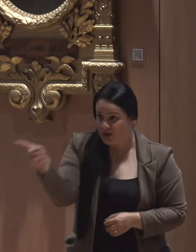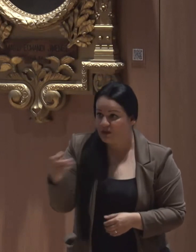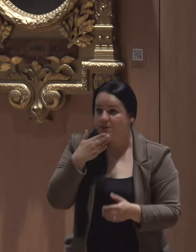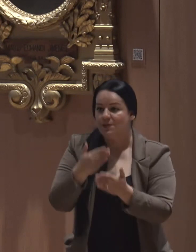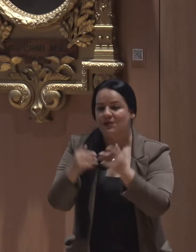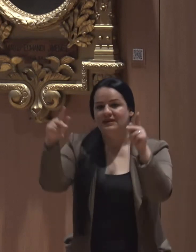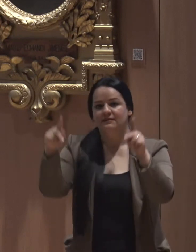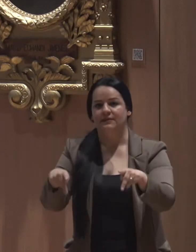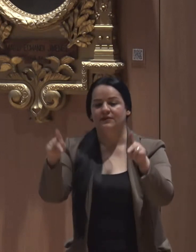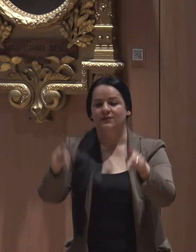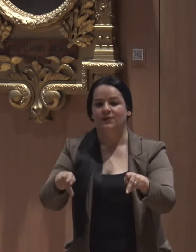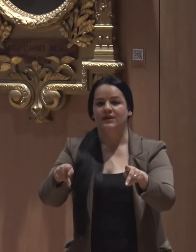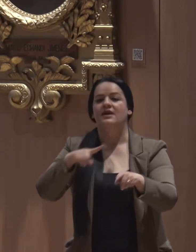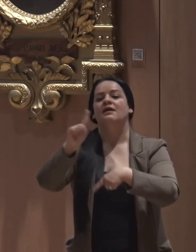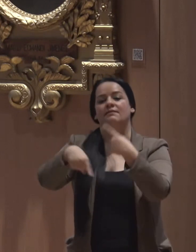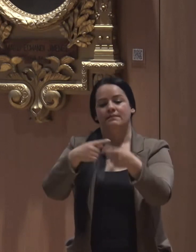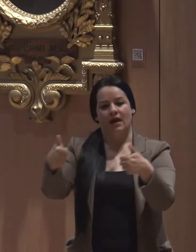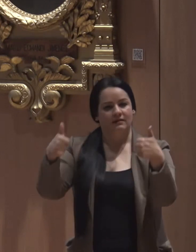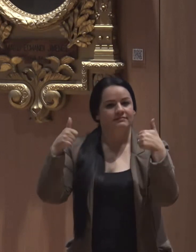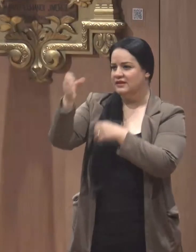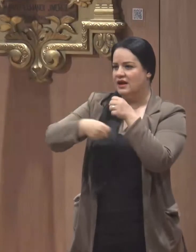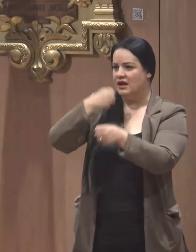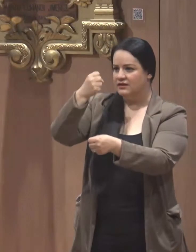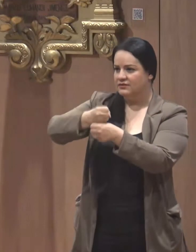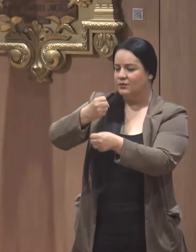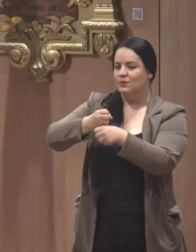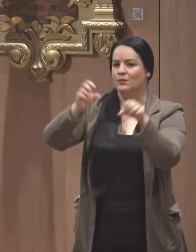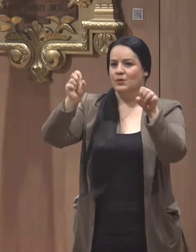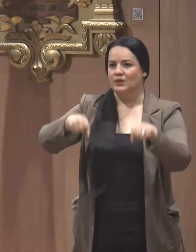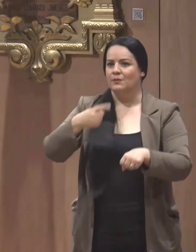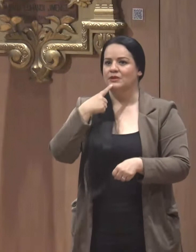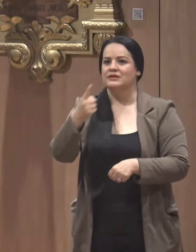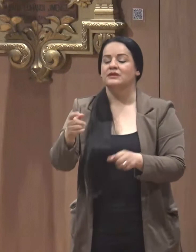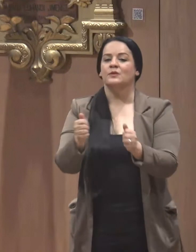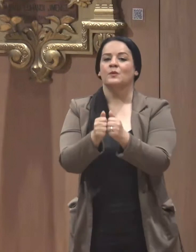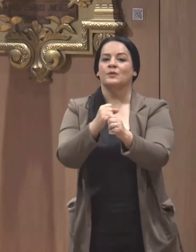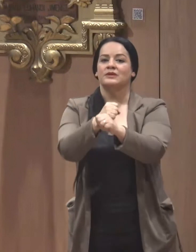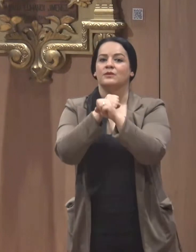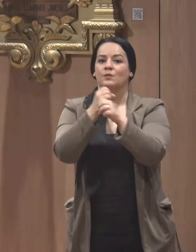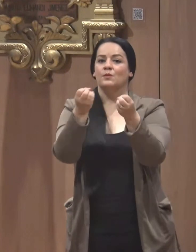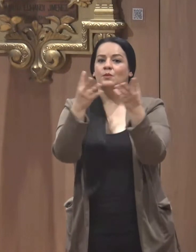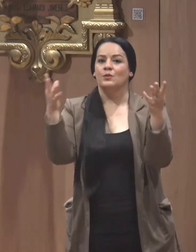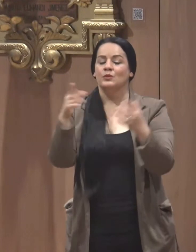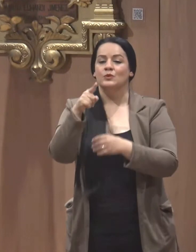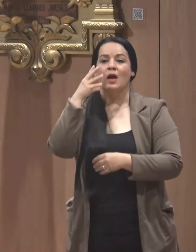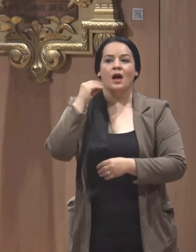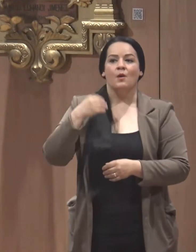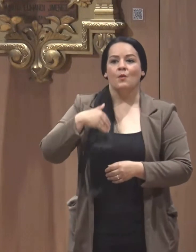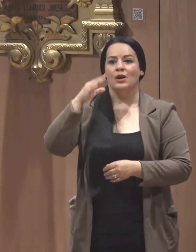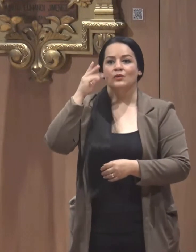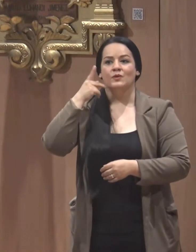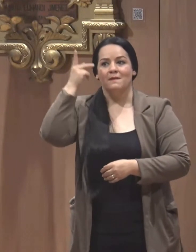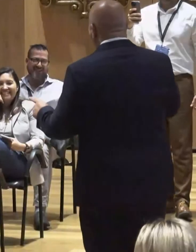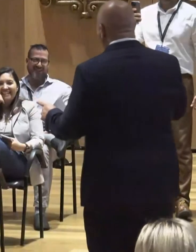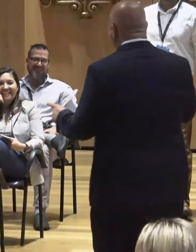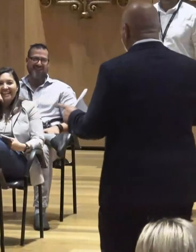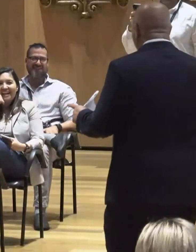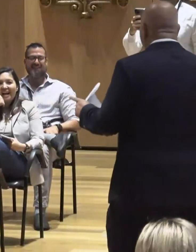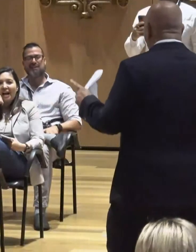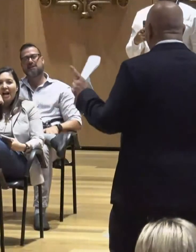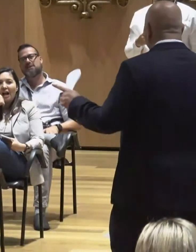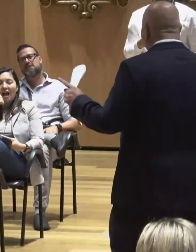buenas personas, les va a ir siempre bien en la vida. Carla Granados Brenes, gerente general de la Asamblea Legislativa,